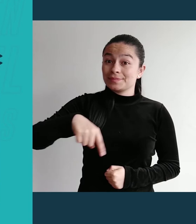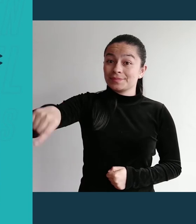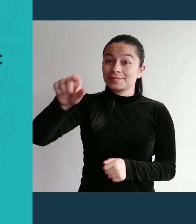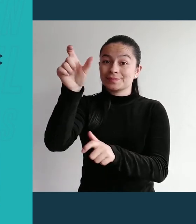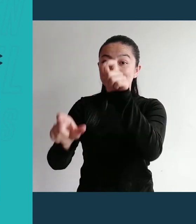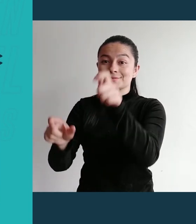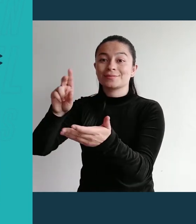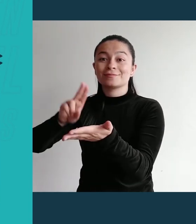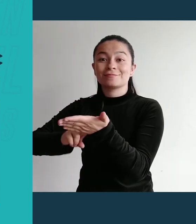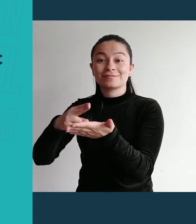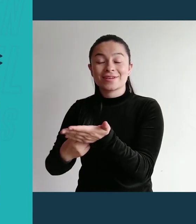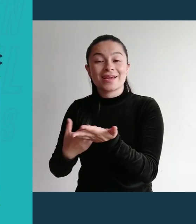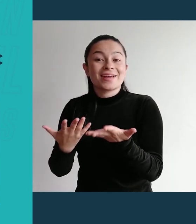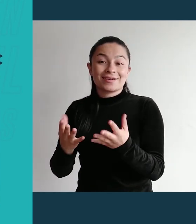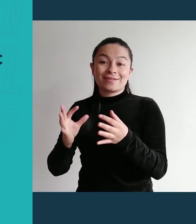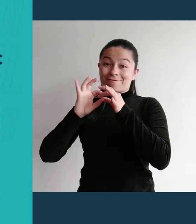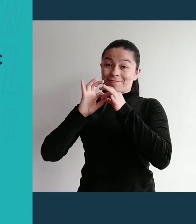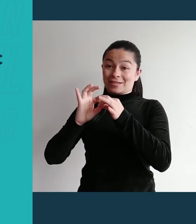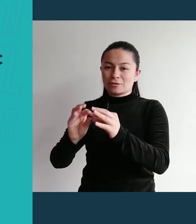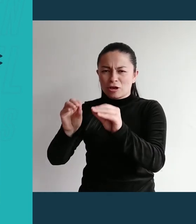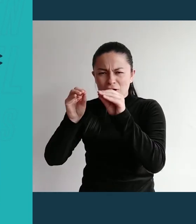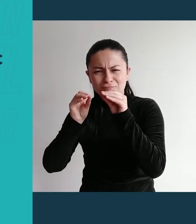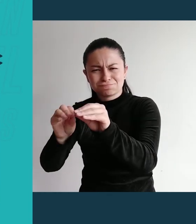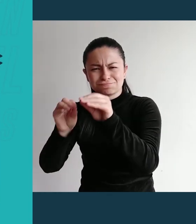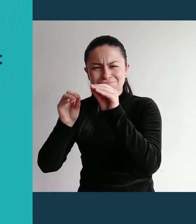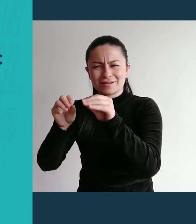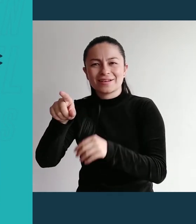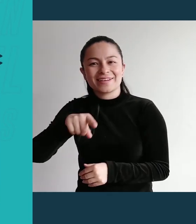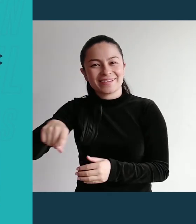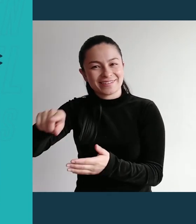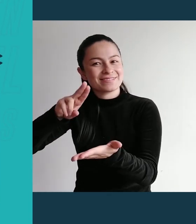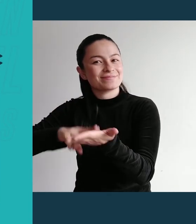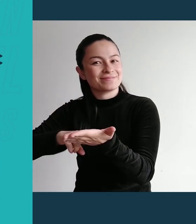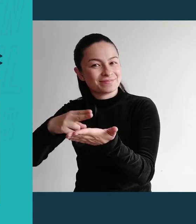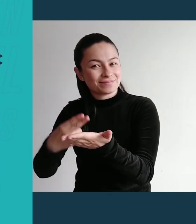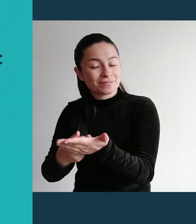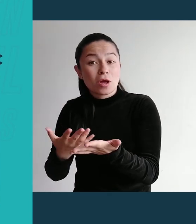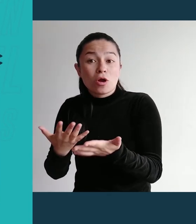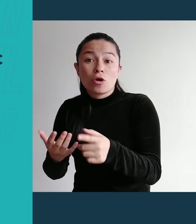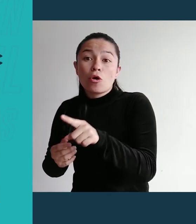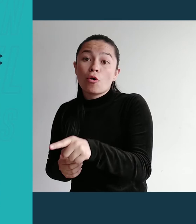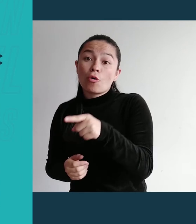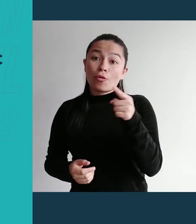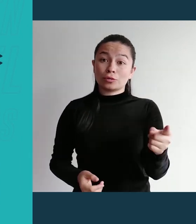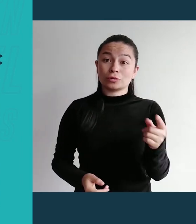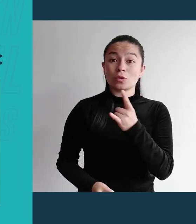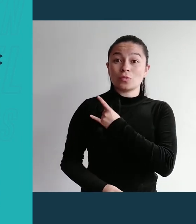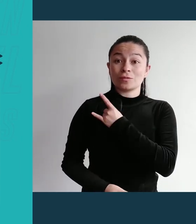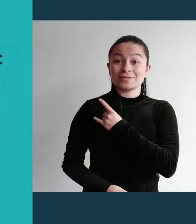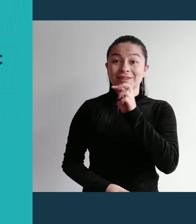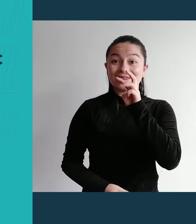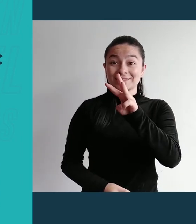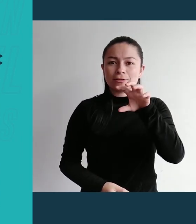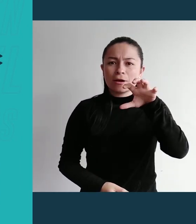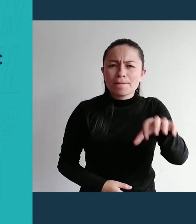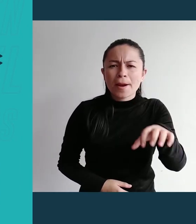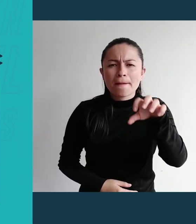Formación permanente de intérpretes en FENASCOL. Y actualmente dentro de 3